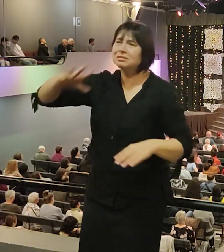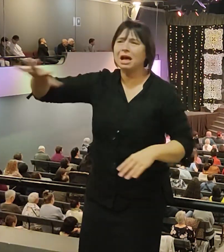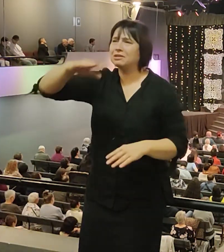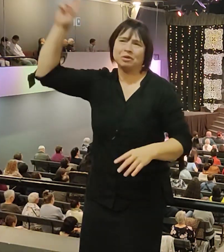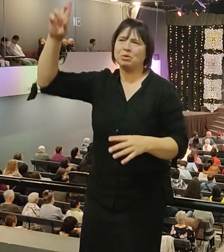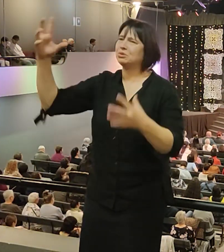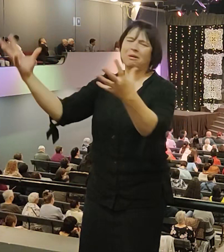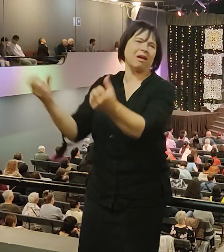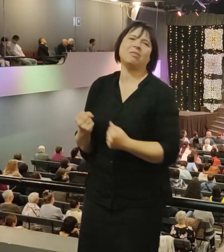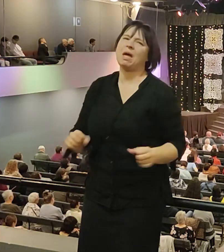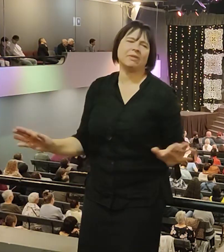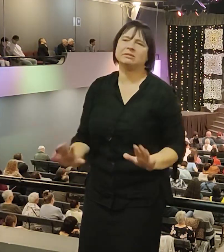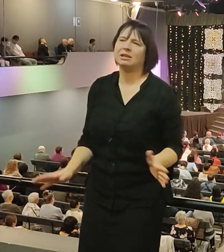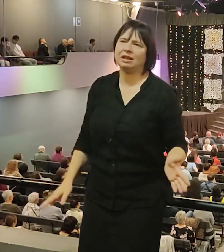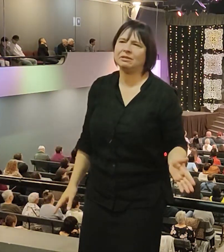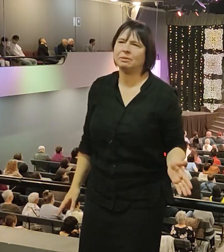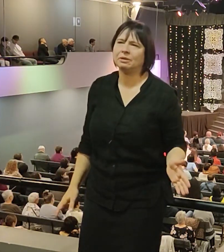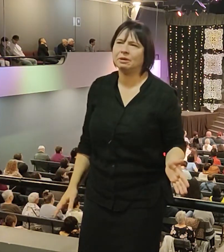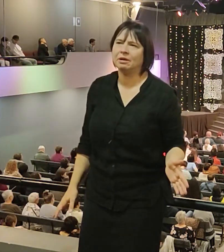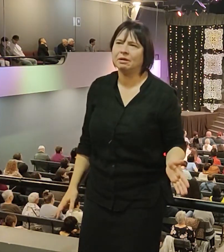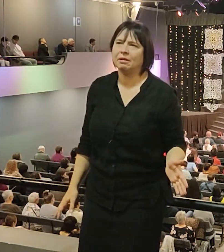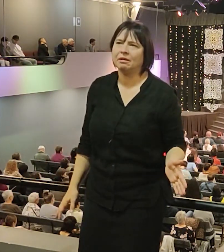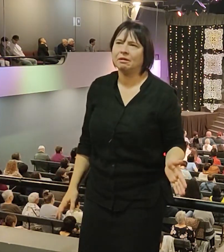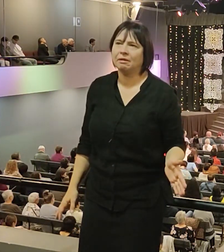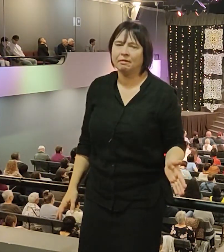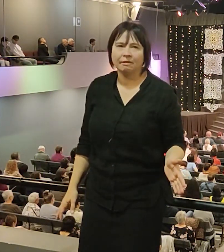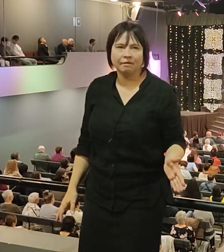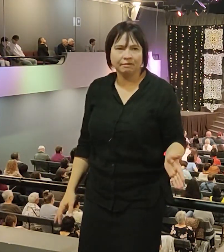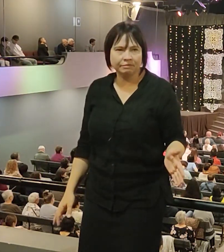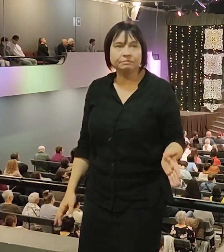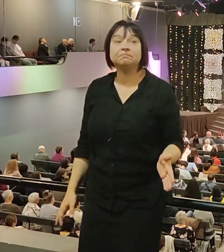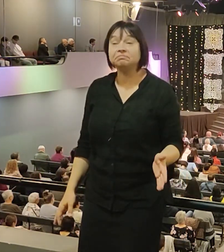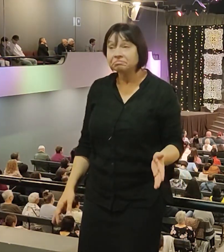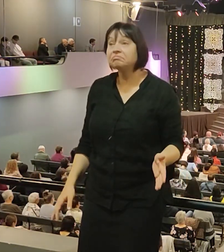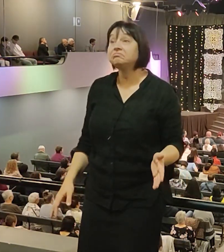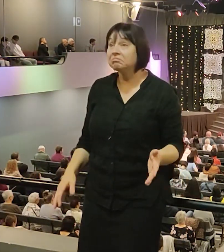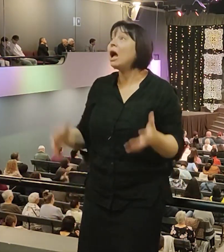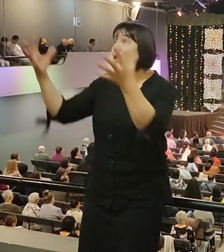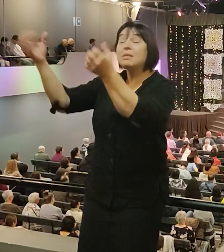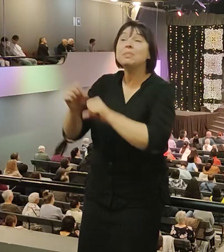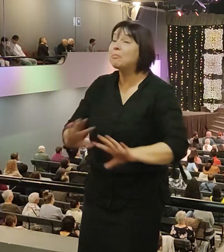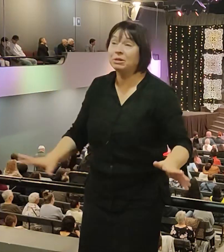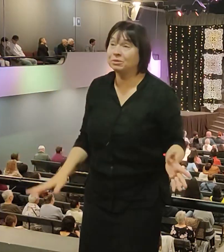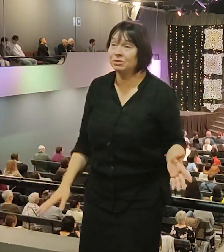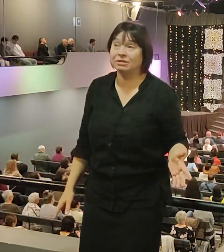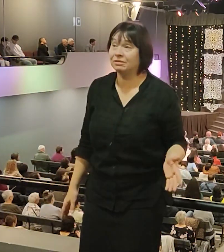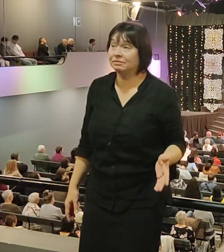Раньше, когда мне говорили, а тебе вот рассказывали, а я спрашивал, а что они говорили? А сейчас говорю просто спасибо.